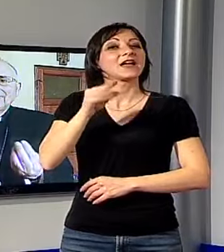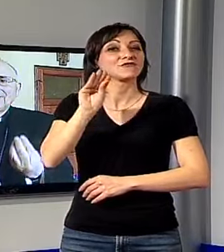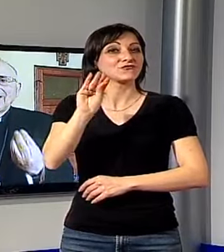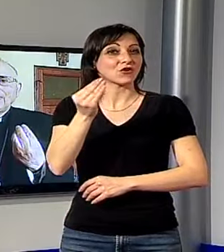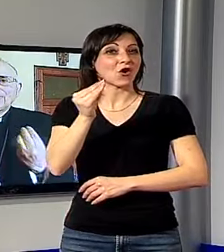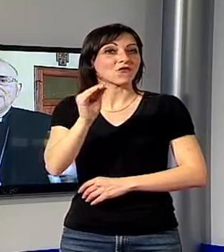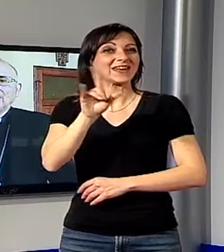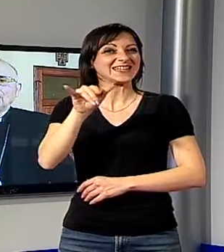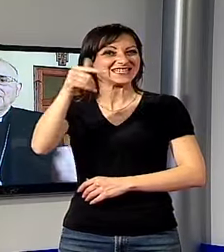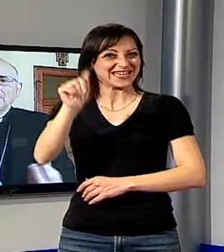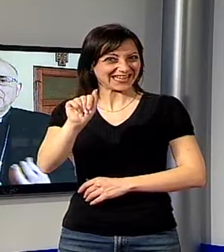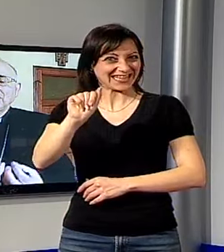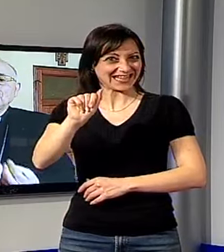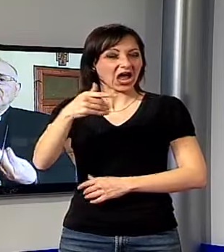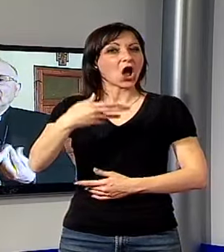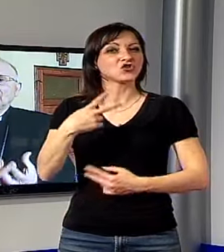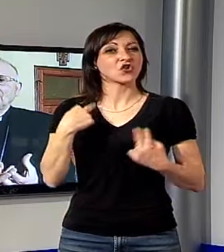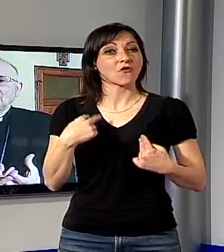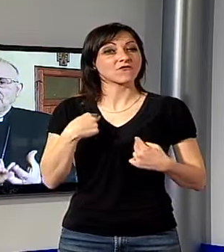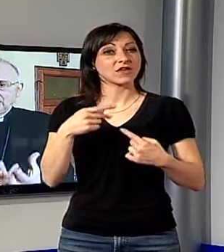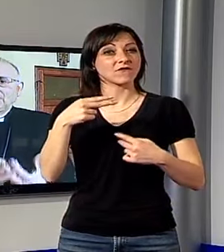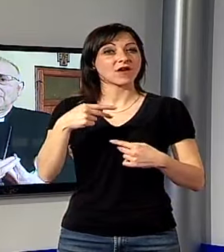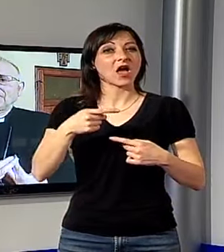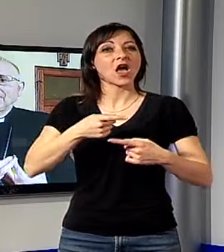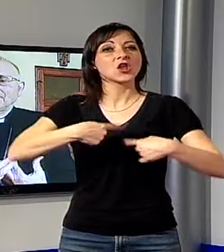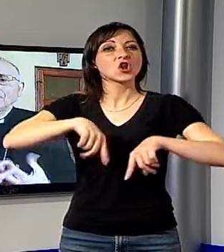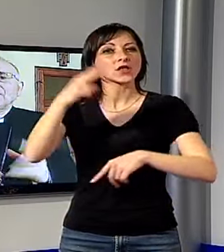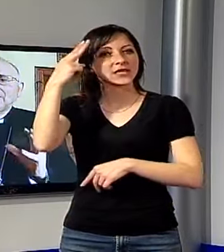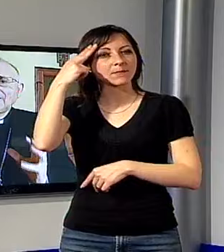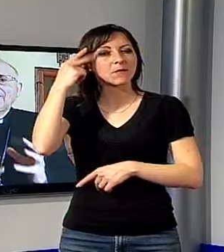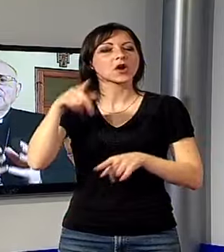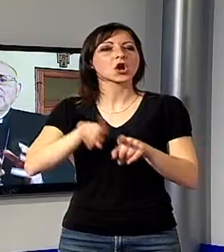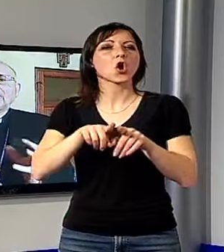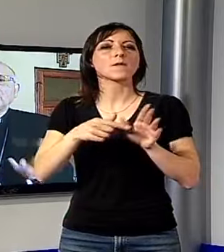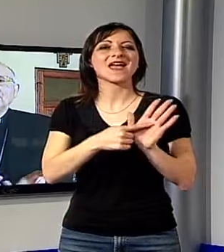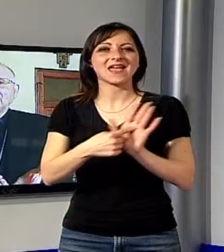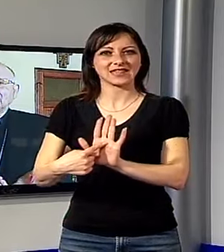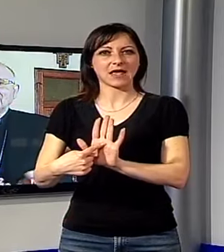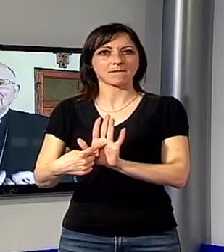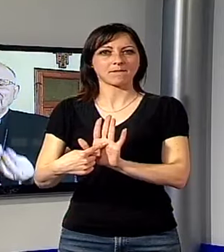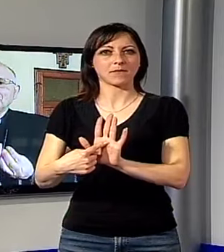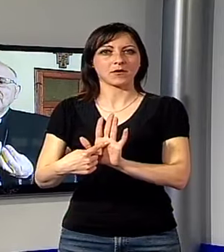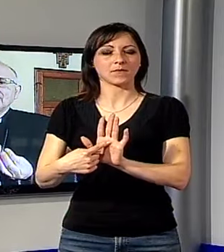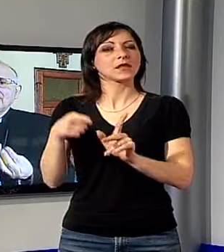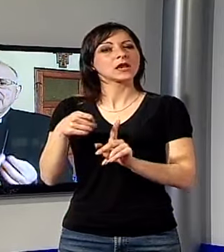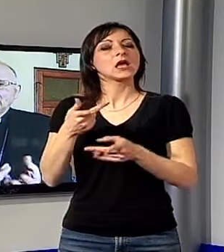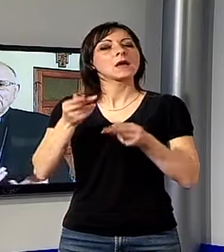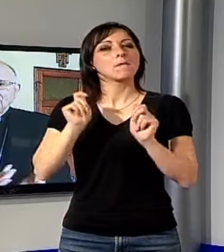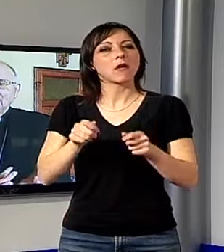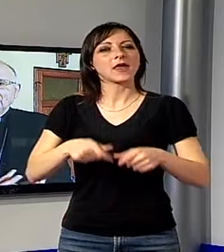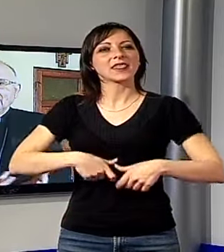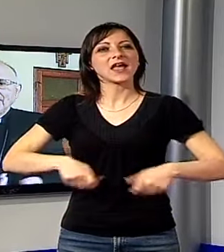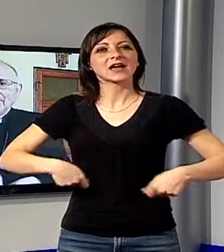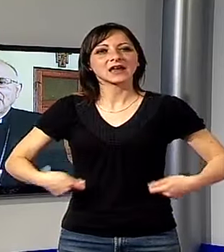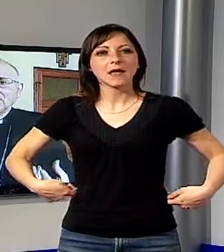resta viva oggi nella nostra memoria, per noi un esempio. Da lì è nato il crembiule di Santa Zita. Sì, è un